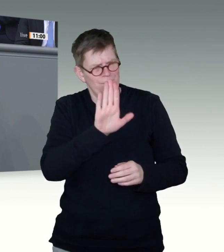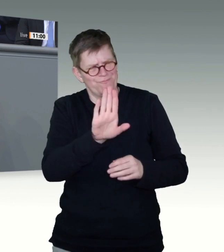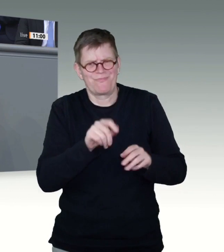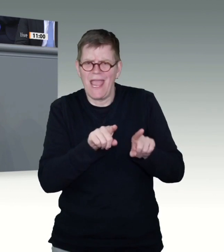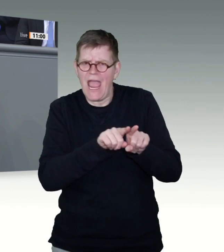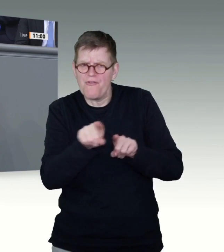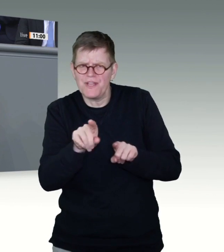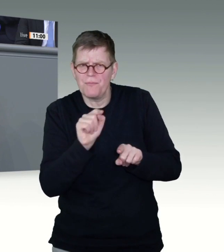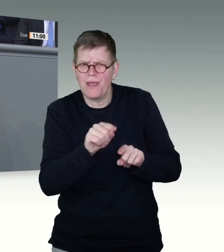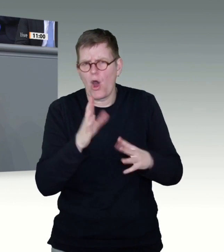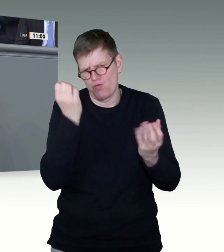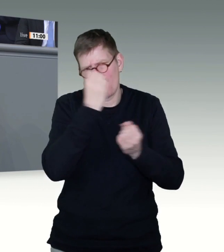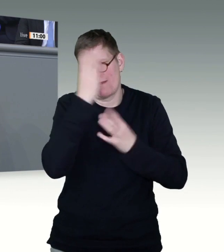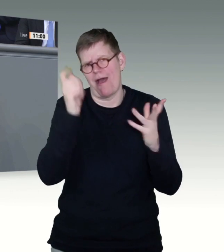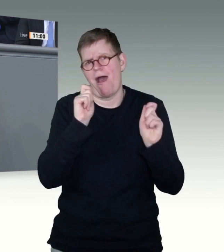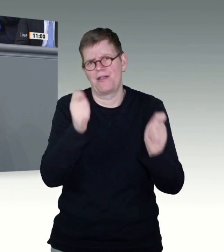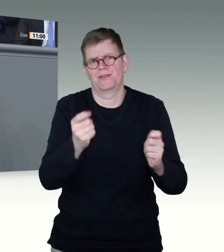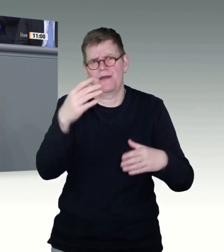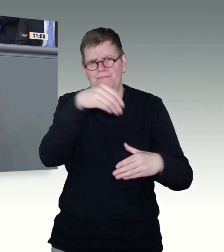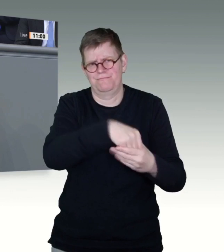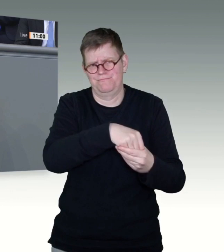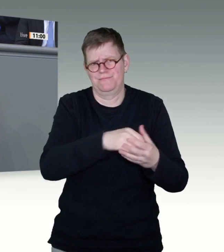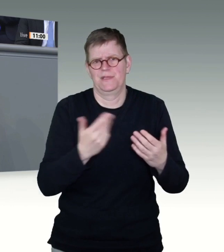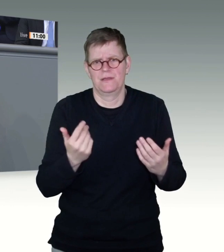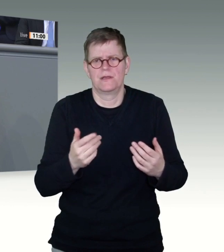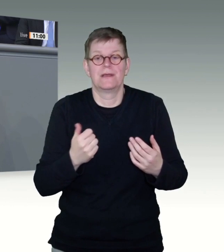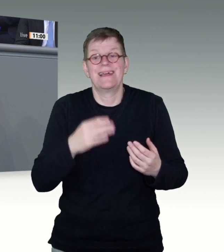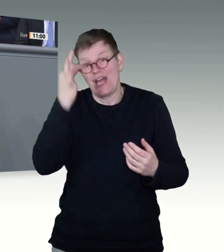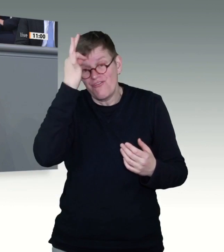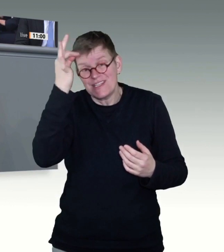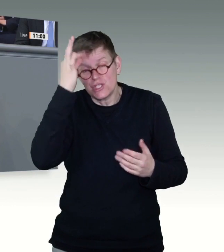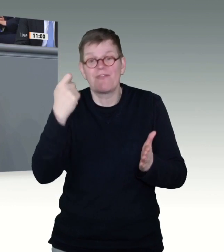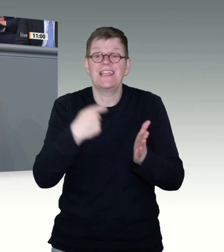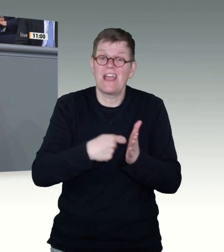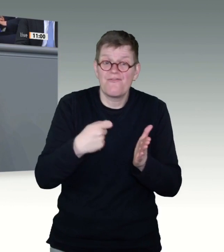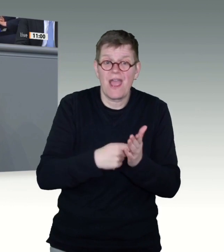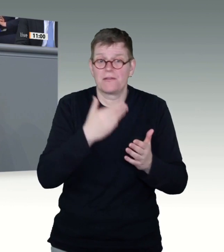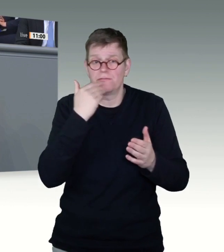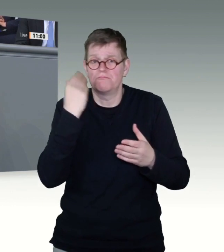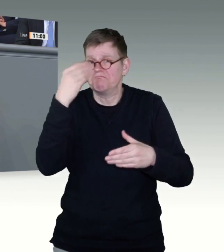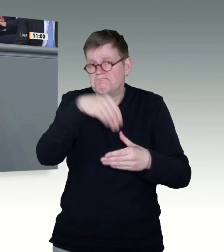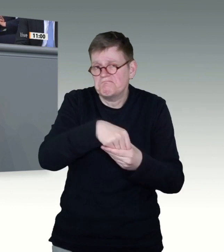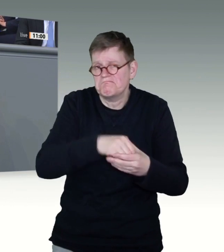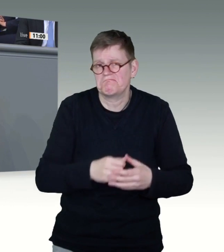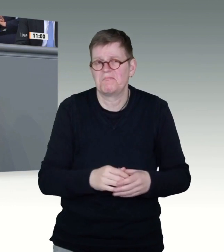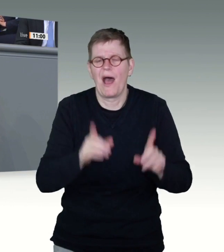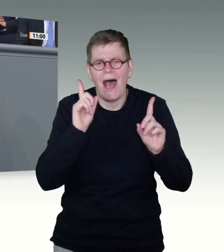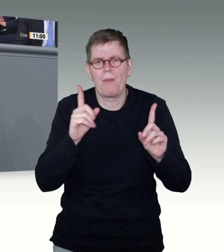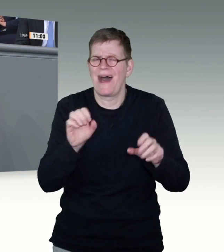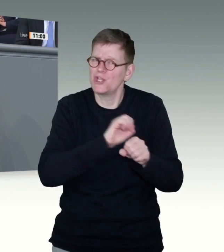wenn die Quellenangaben jetzt wirklich keinen wissenschaftlichen Wert haben. Doch muss ich dem jetzt schon entgegenhalten? Warum hat die FDP,